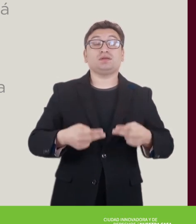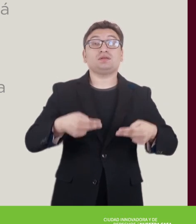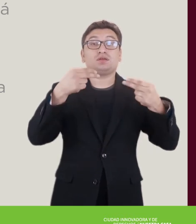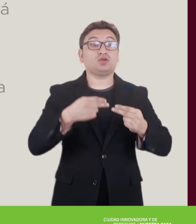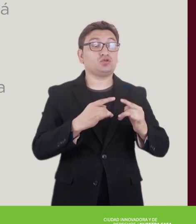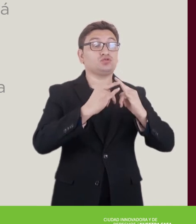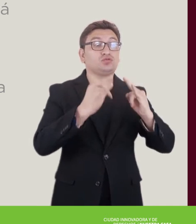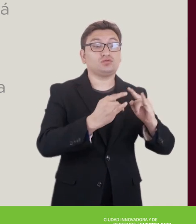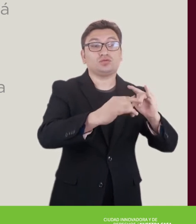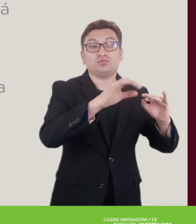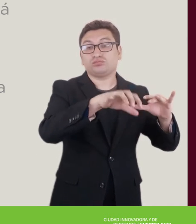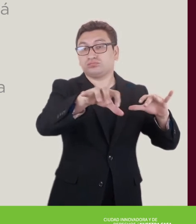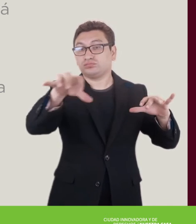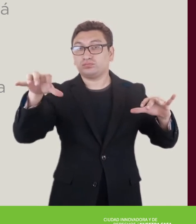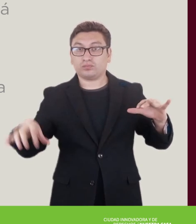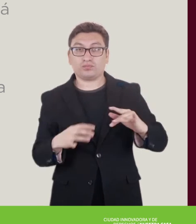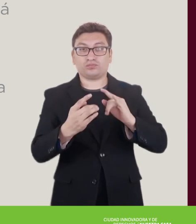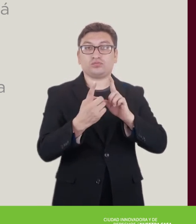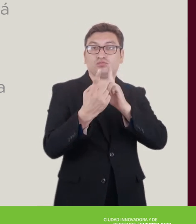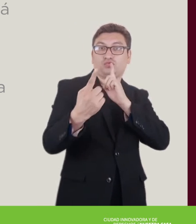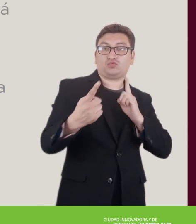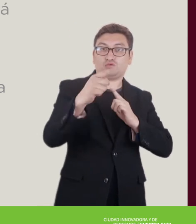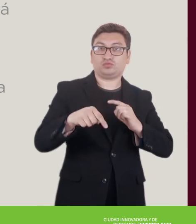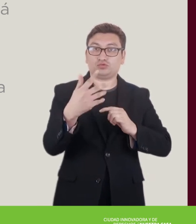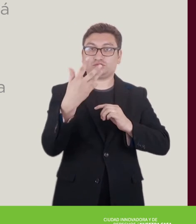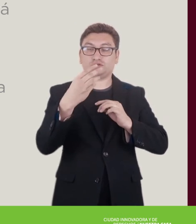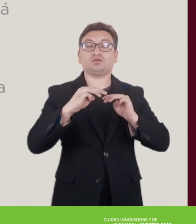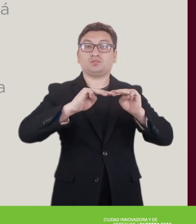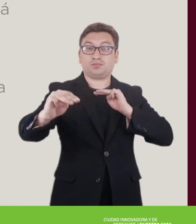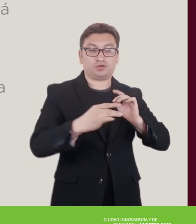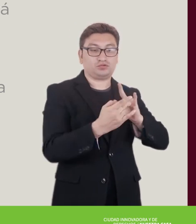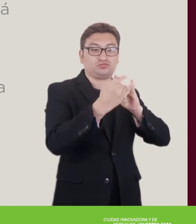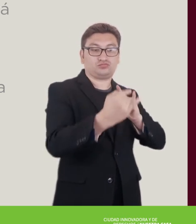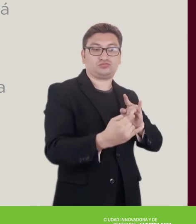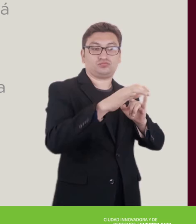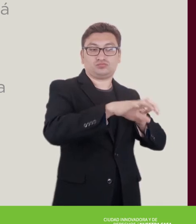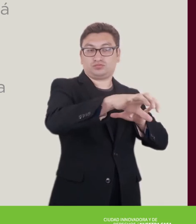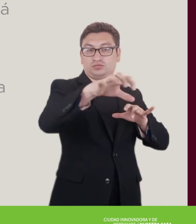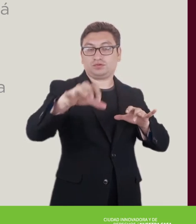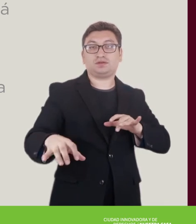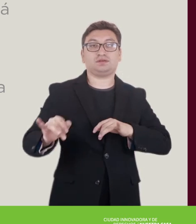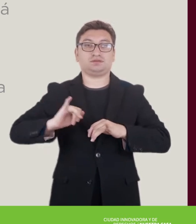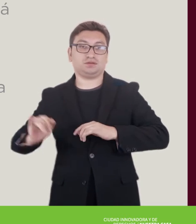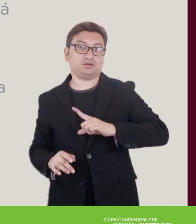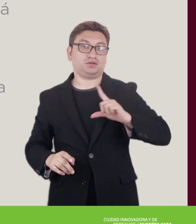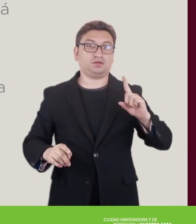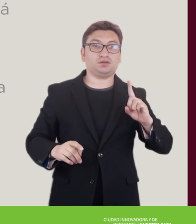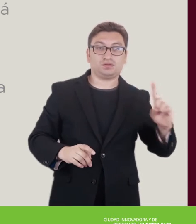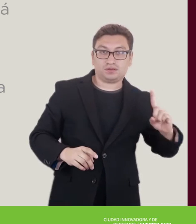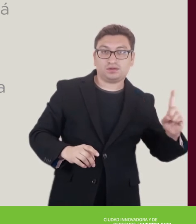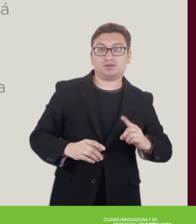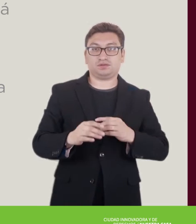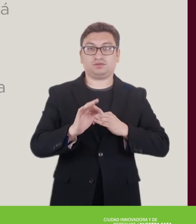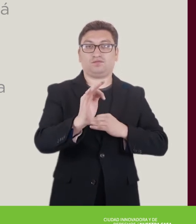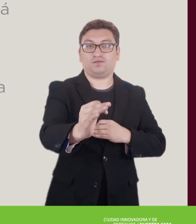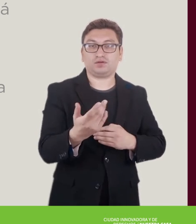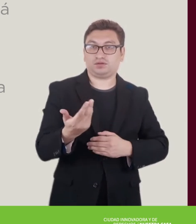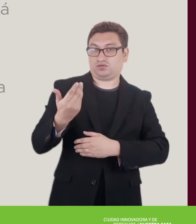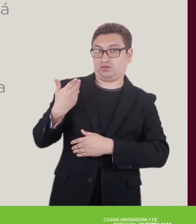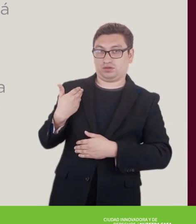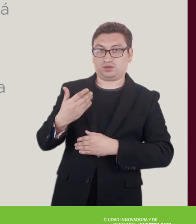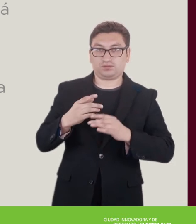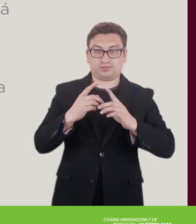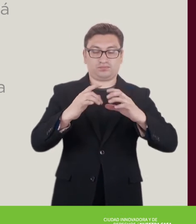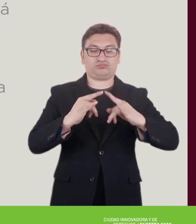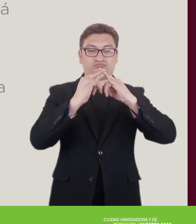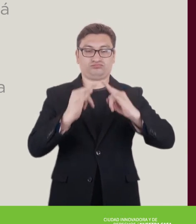careta. 7. La instalación de los puestos deberá respetar una distancia mínima de 1.5 metros entre cada uno, a su izquierda, a su